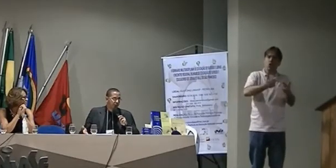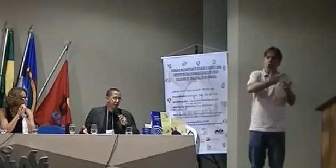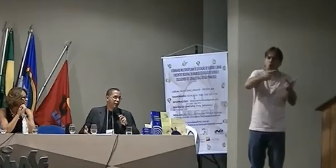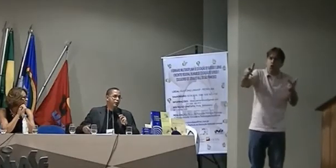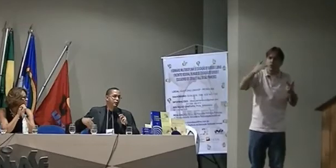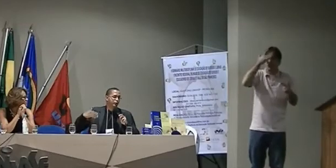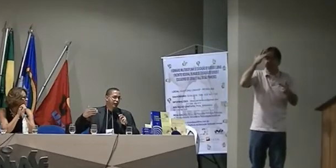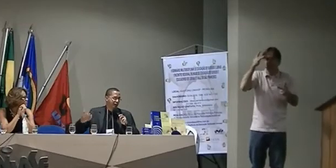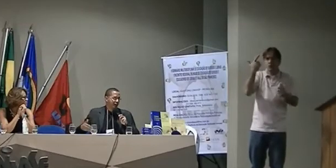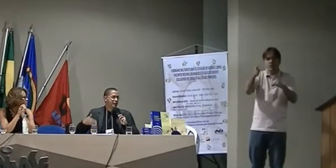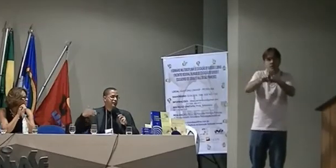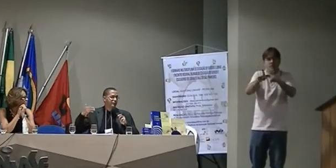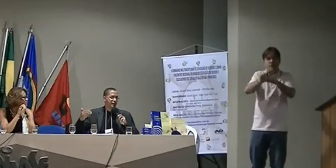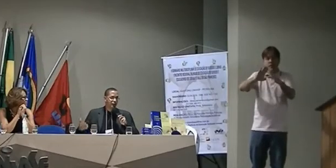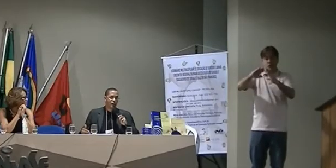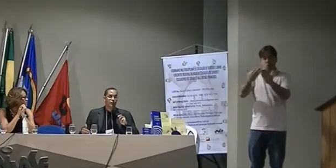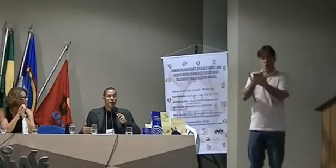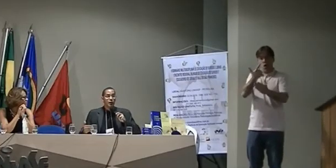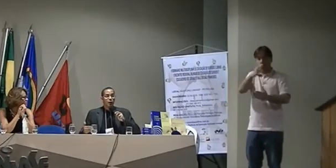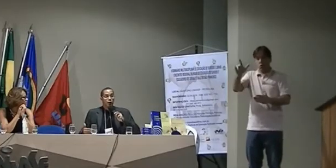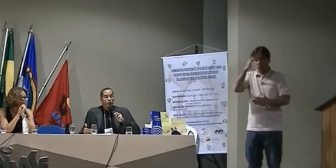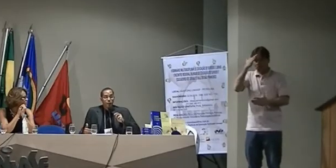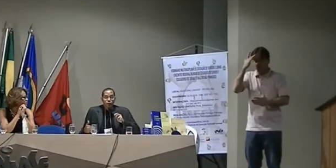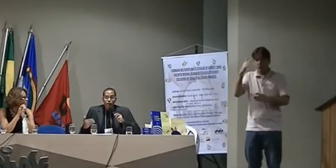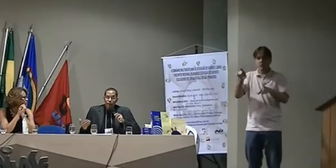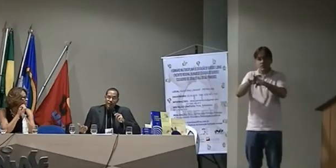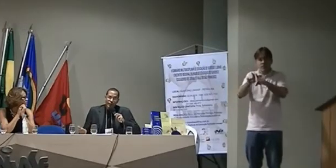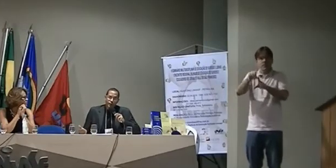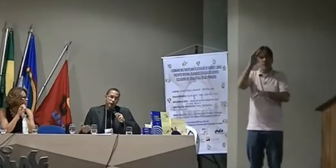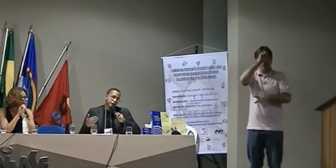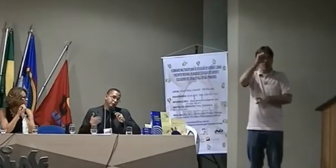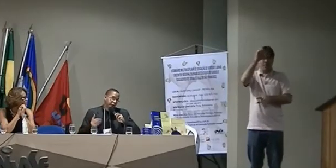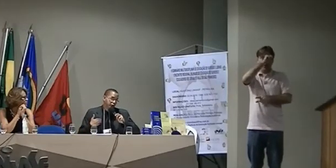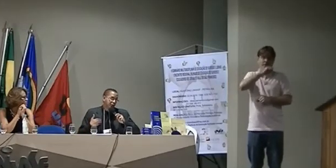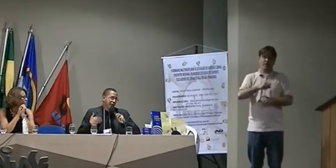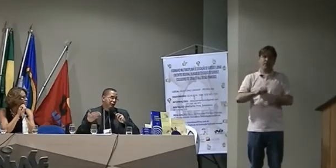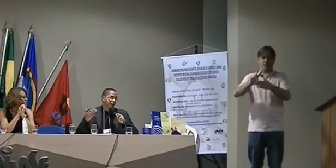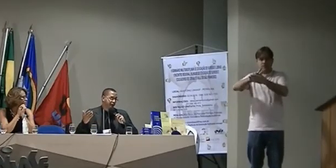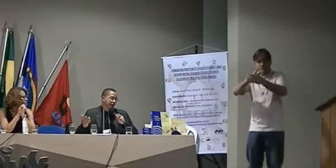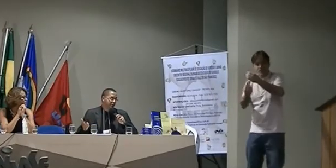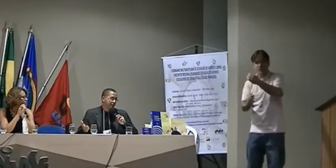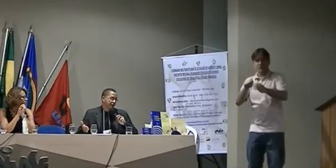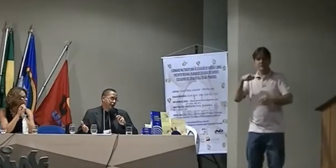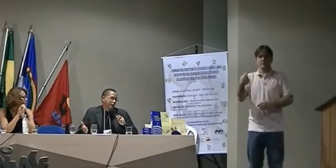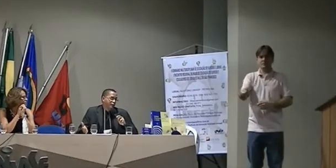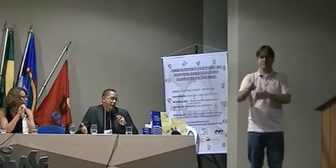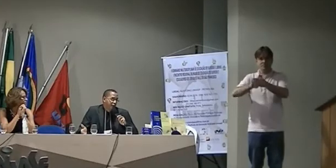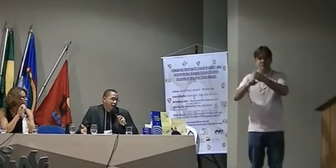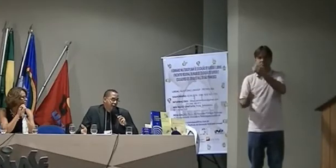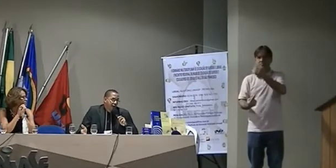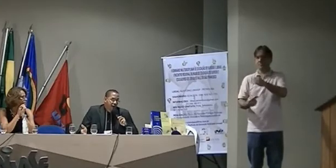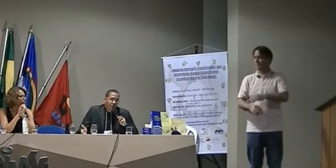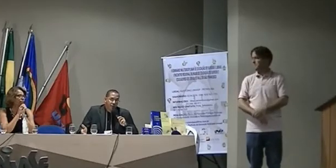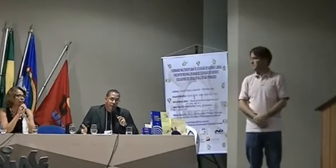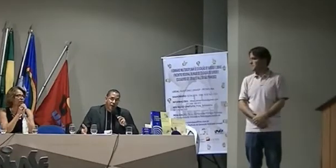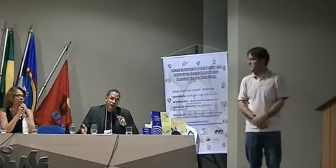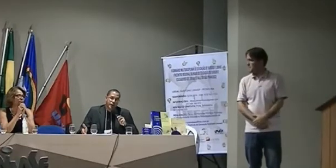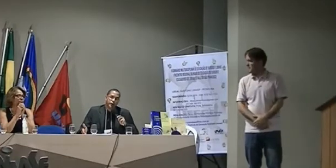em formação continuada à distância e tal perguntam na universidade inclusive eu também fiz uma pela UFC na oferta do Zé Ará em